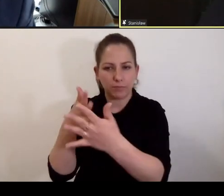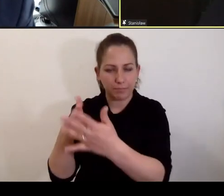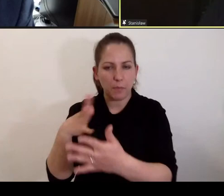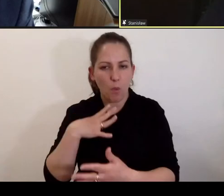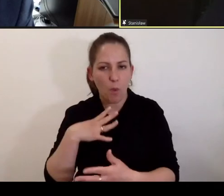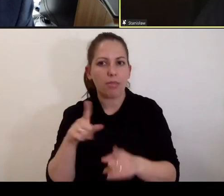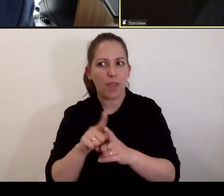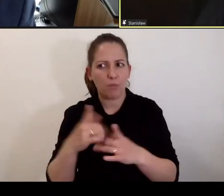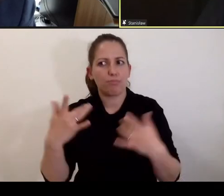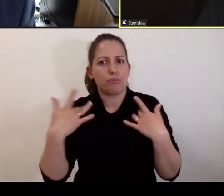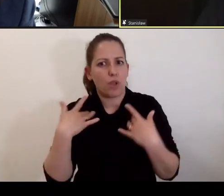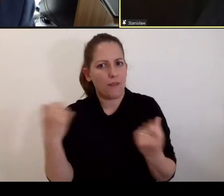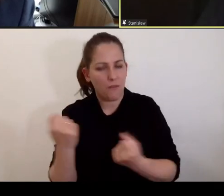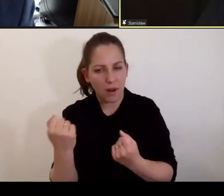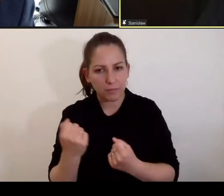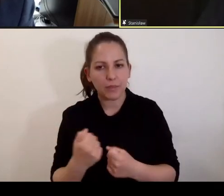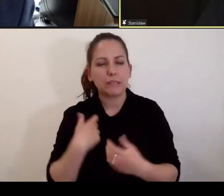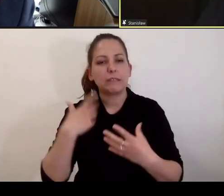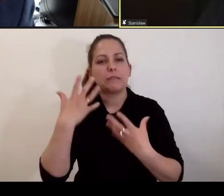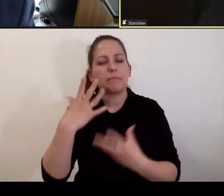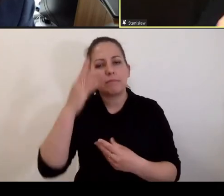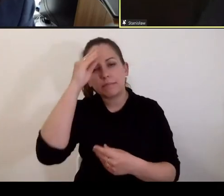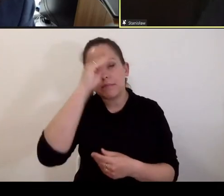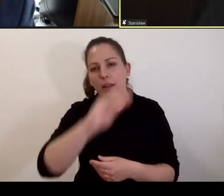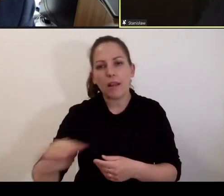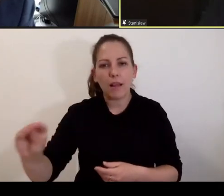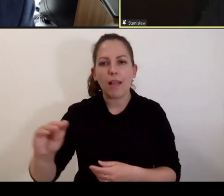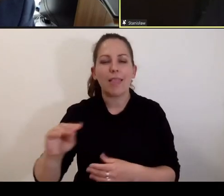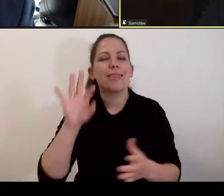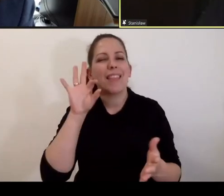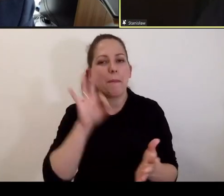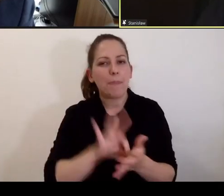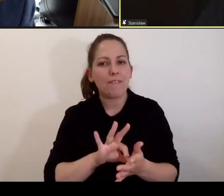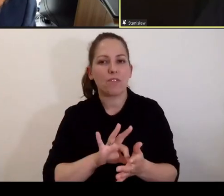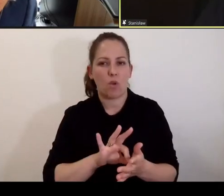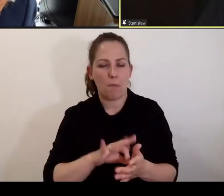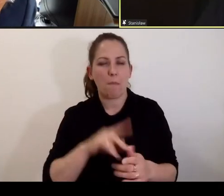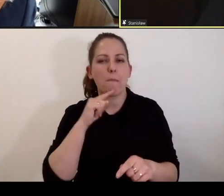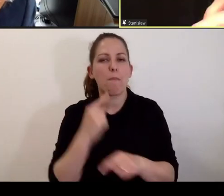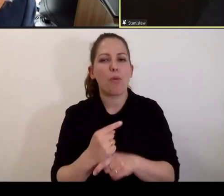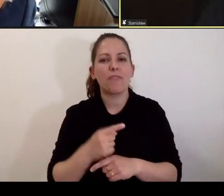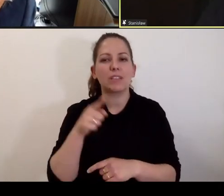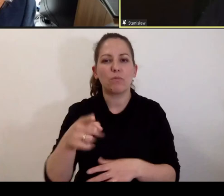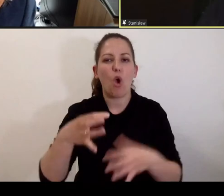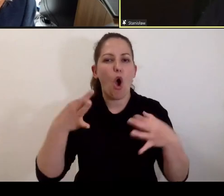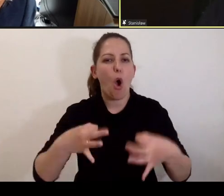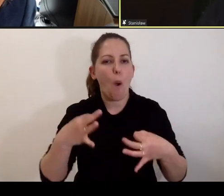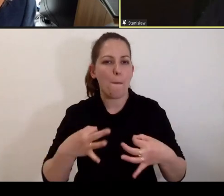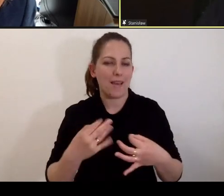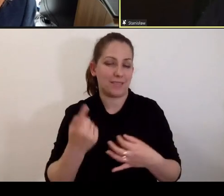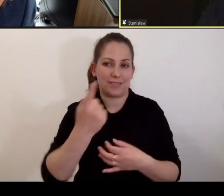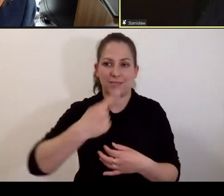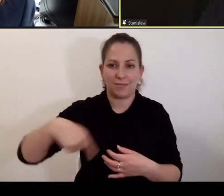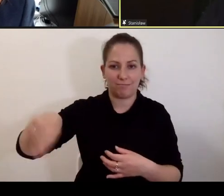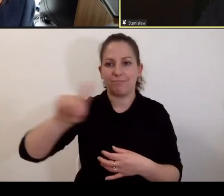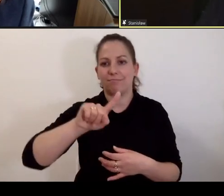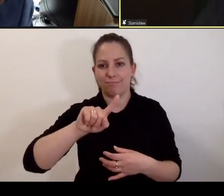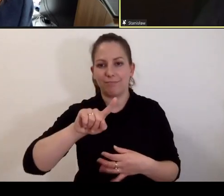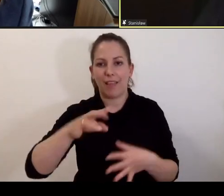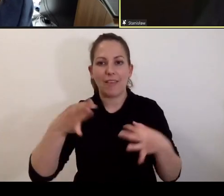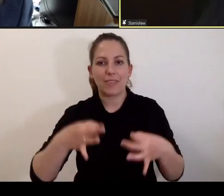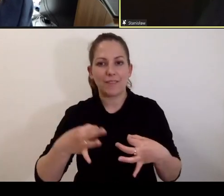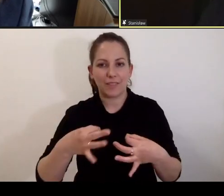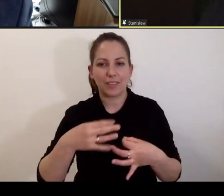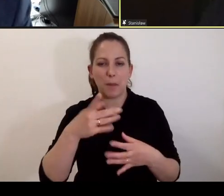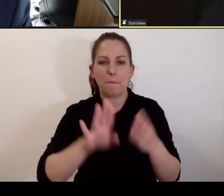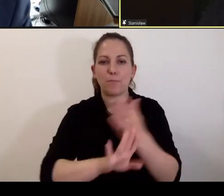przeżywaliśmy. Chcecie poinformować, a na pewno potwierdzą to obecni tutaj w tej chwili tylko